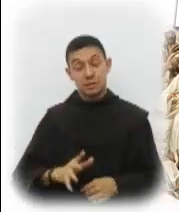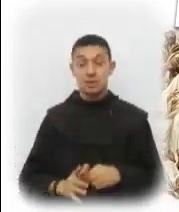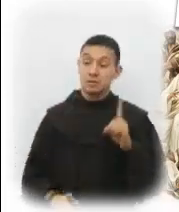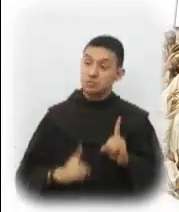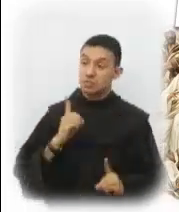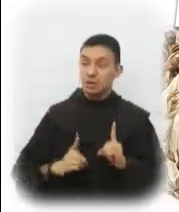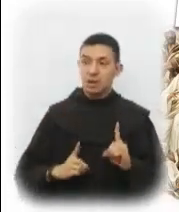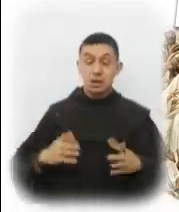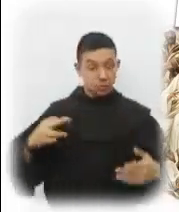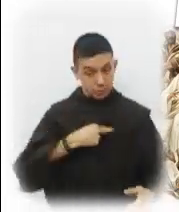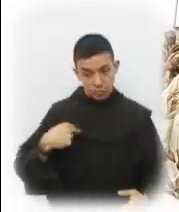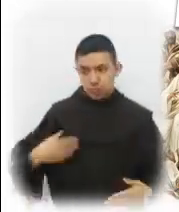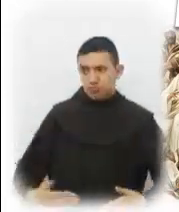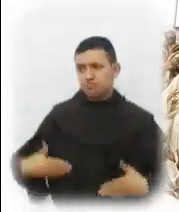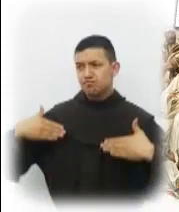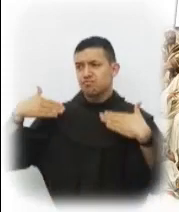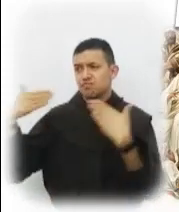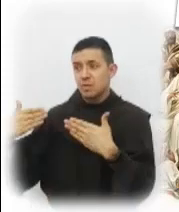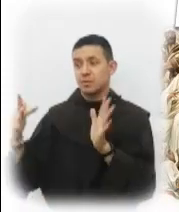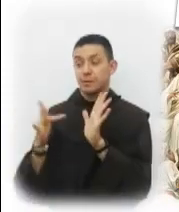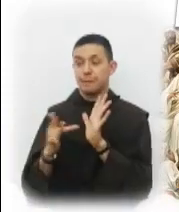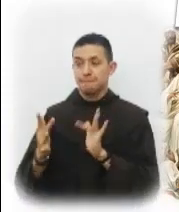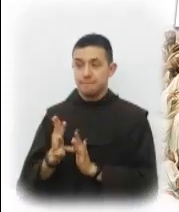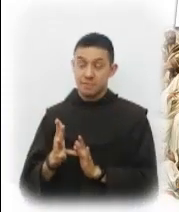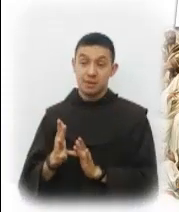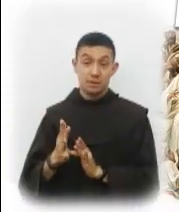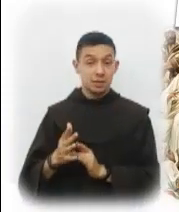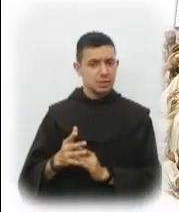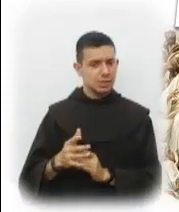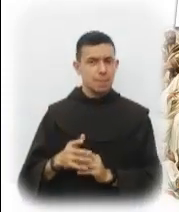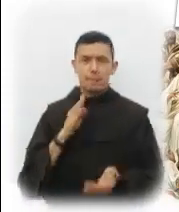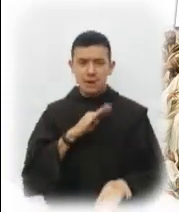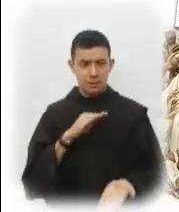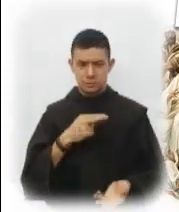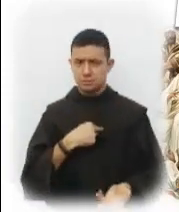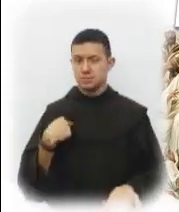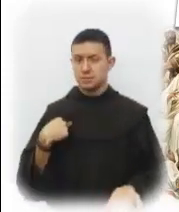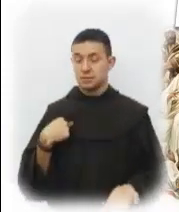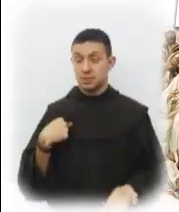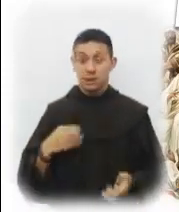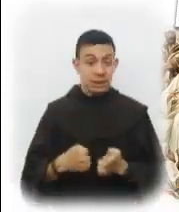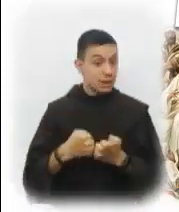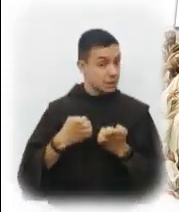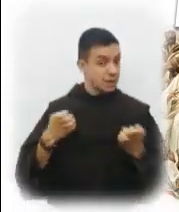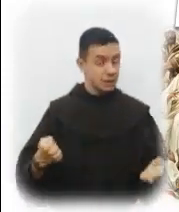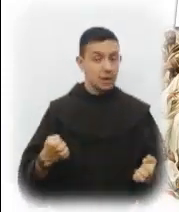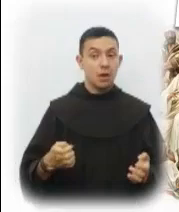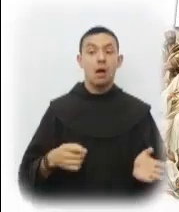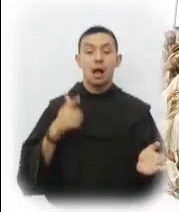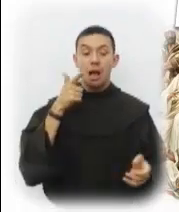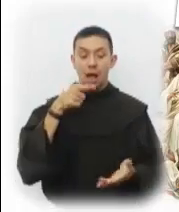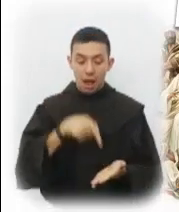Estaremos equivocados al poner toda nuestra confianza en Jesús. El Evangelio de este día